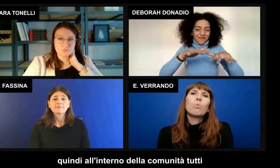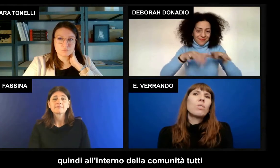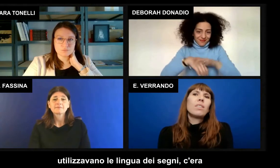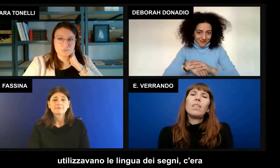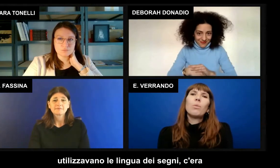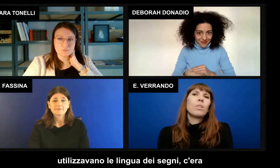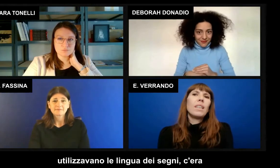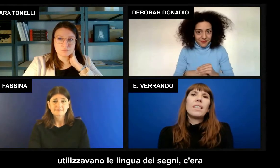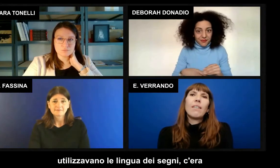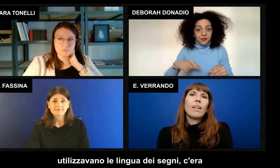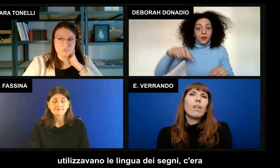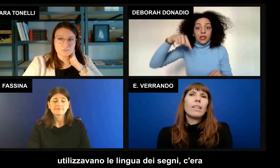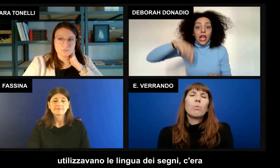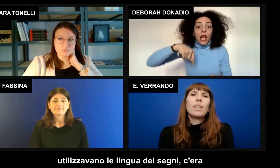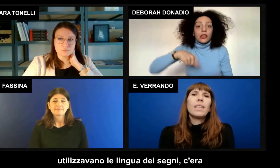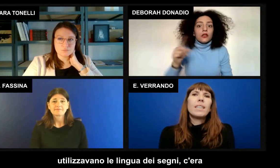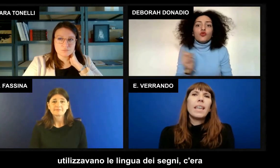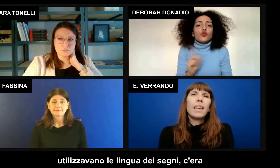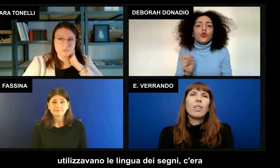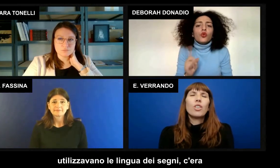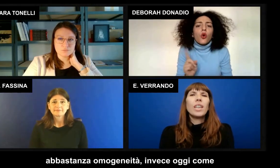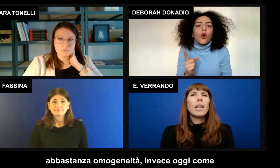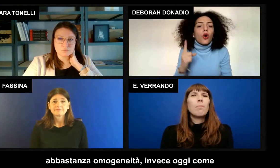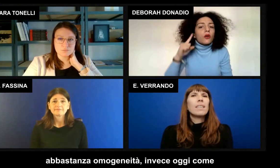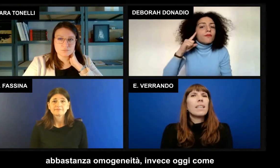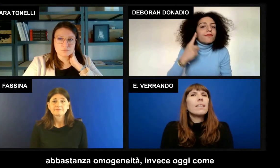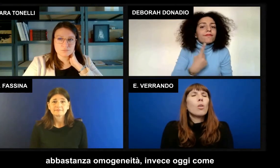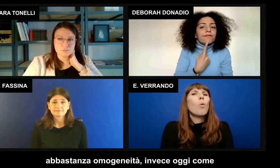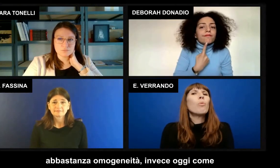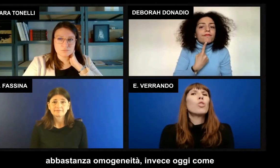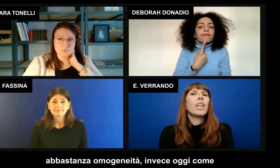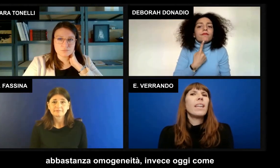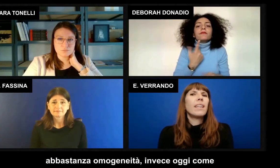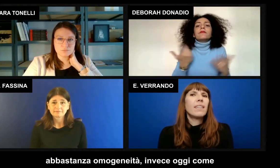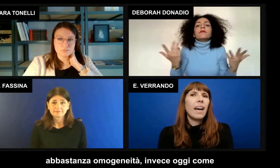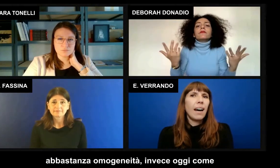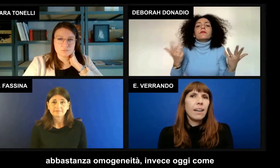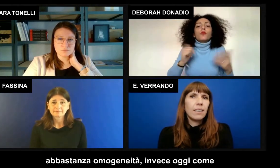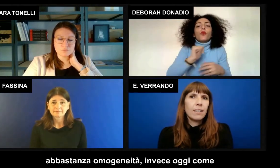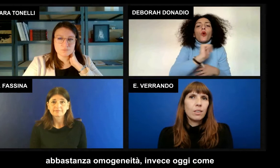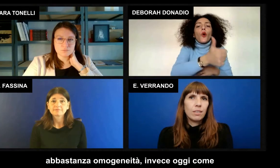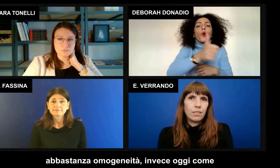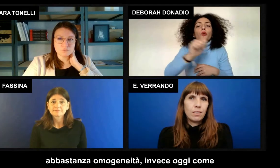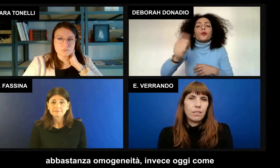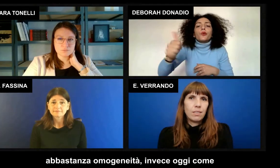tutti utilizzavano la lingua dei segni. c'era abbastanza omogeneità.